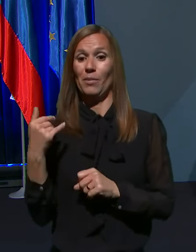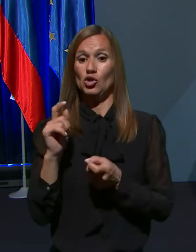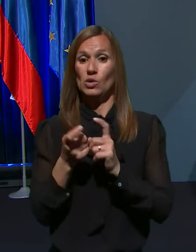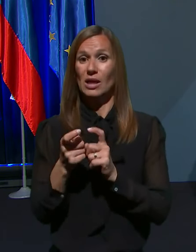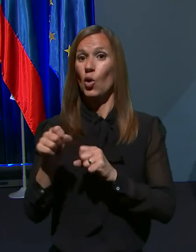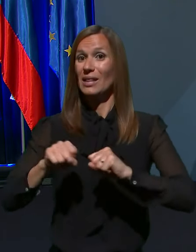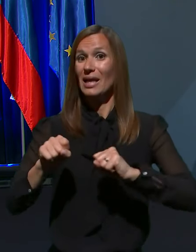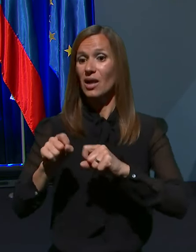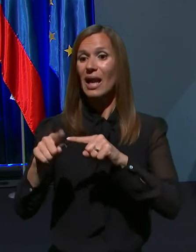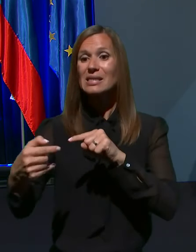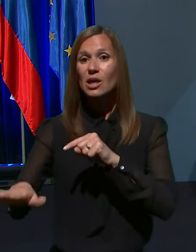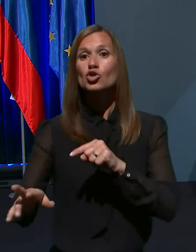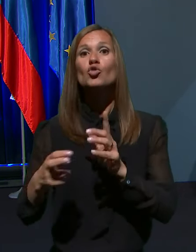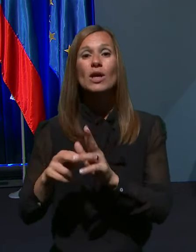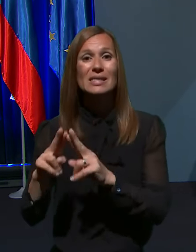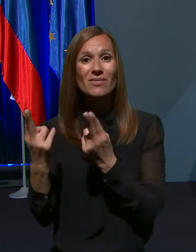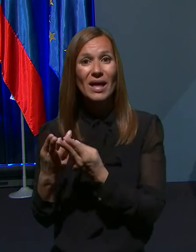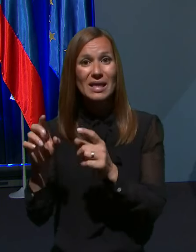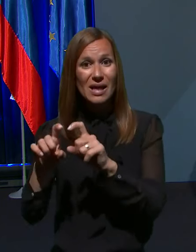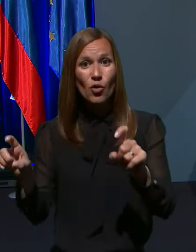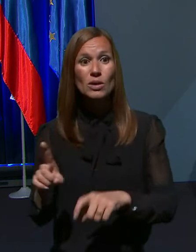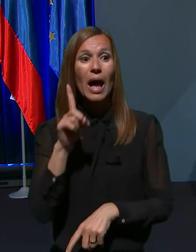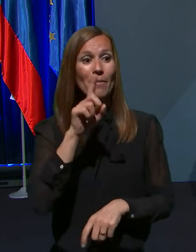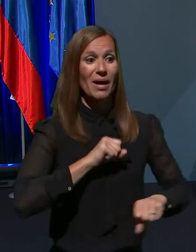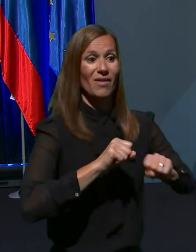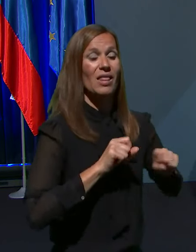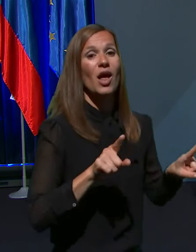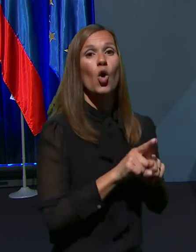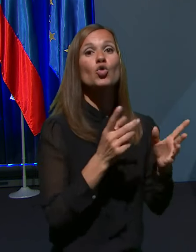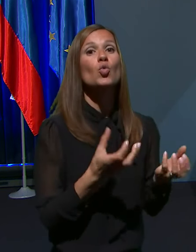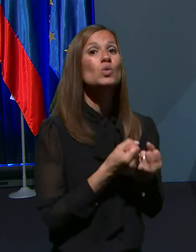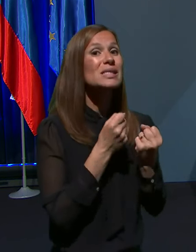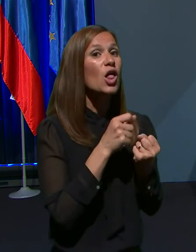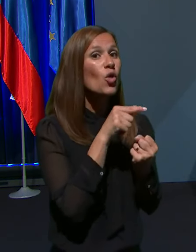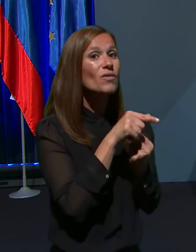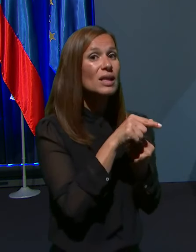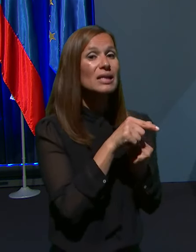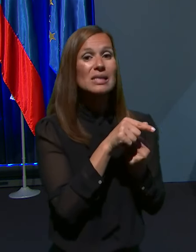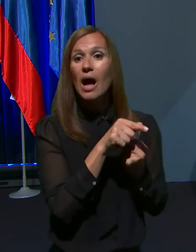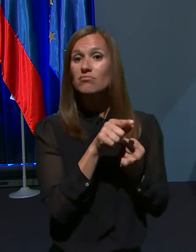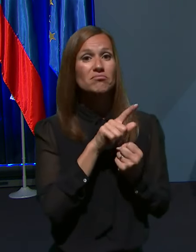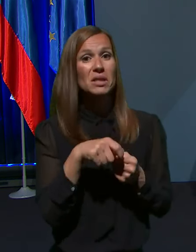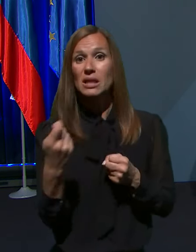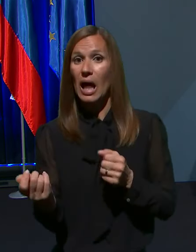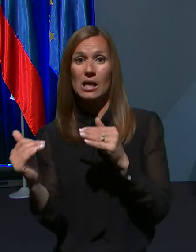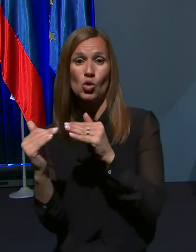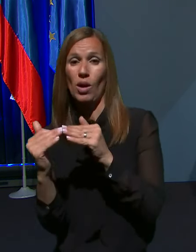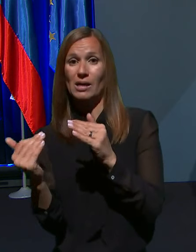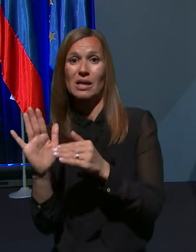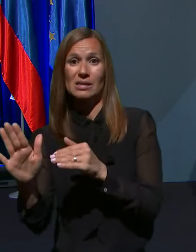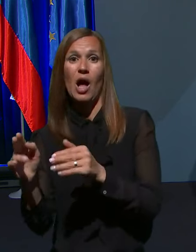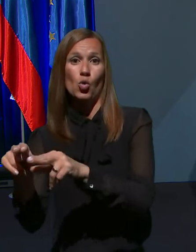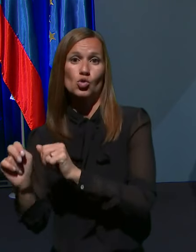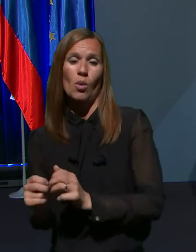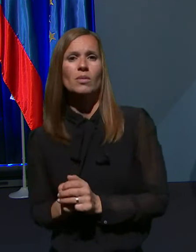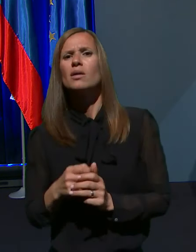še svet zavoda, a vlada kot ustanoviteljica k temu sklepu za zdaj še ni podala soglasja. Kdaj ga